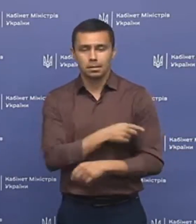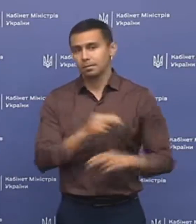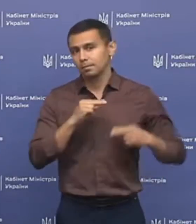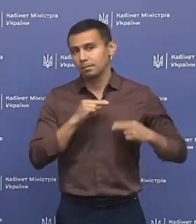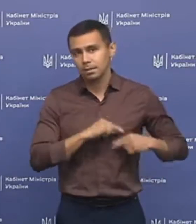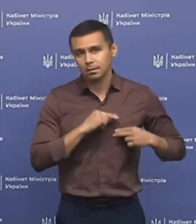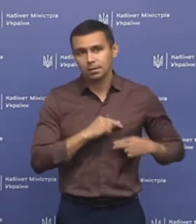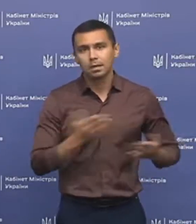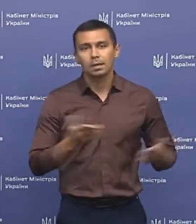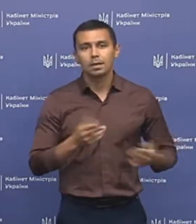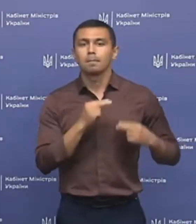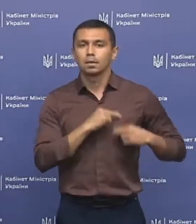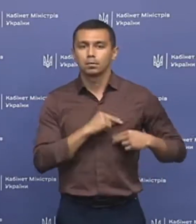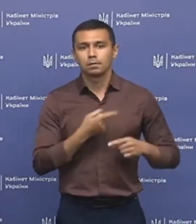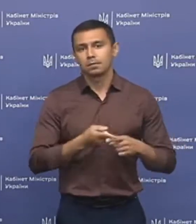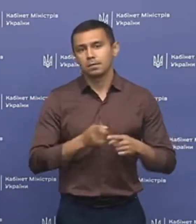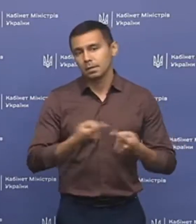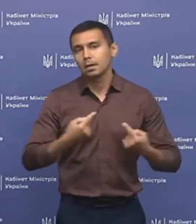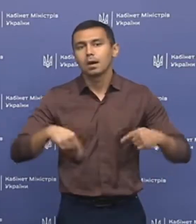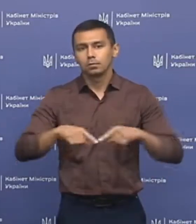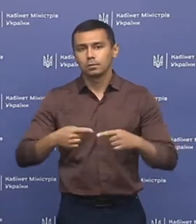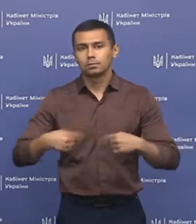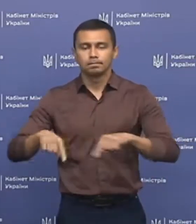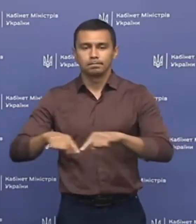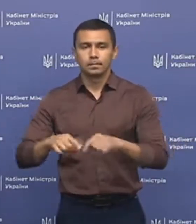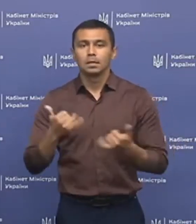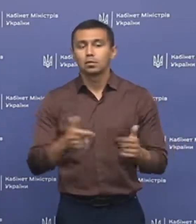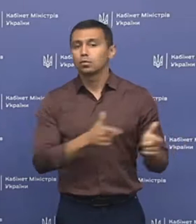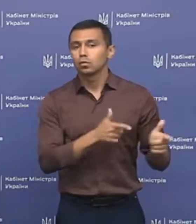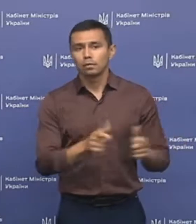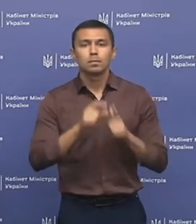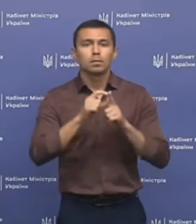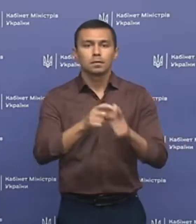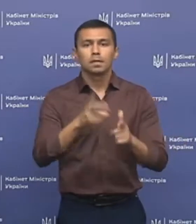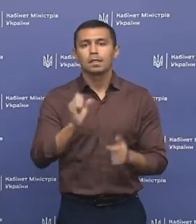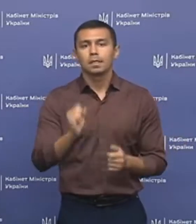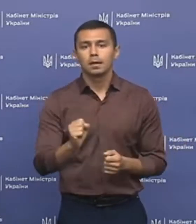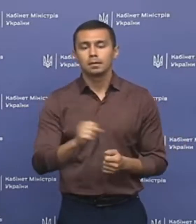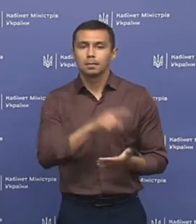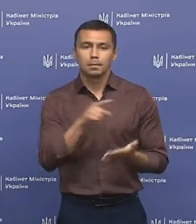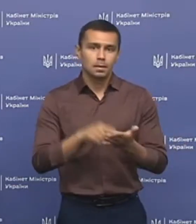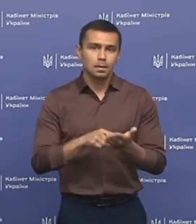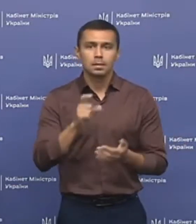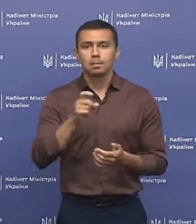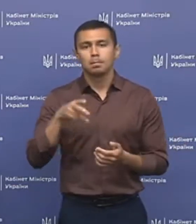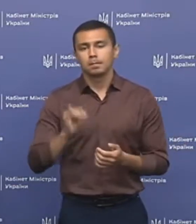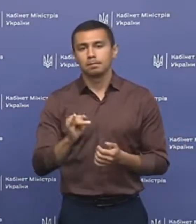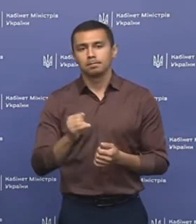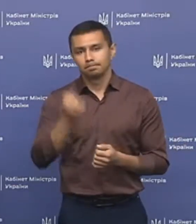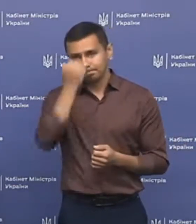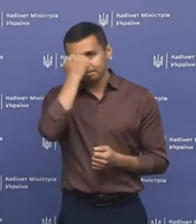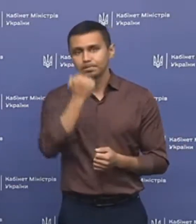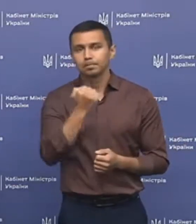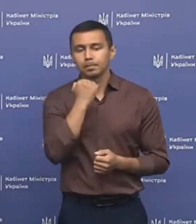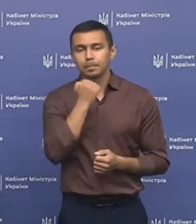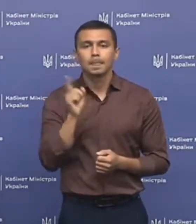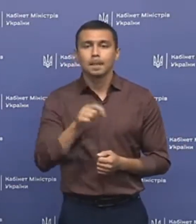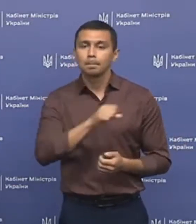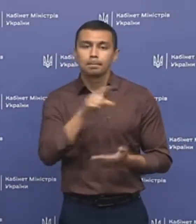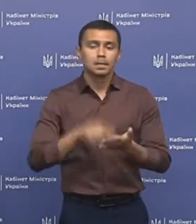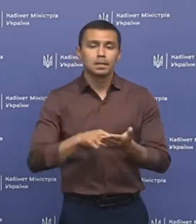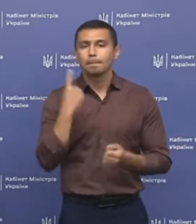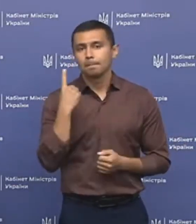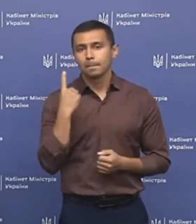працівники, які працюють в цій галузі. А зараз готові відповісти на запитання з місцем. Дякуємо. Отже,